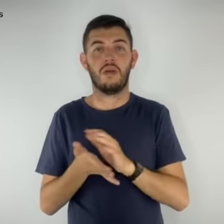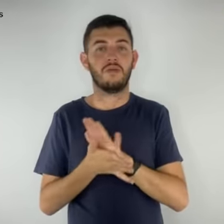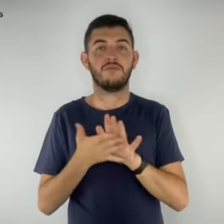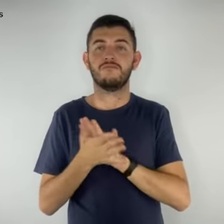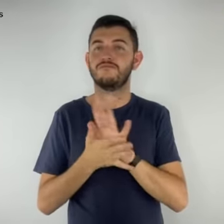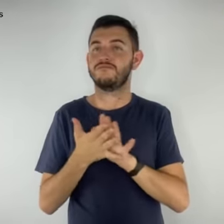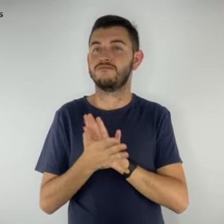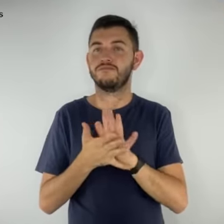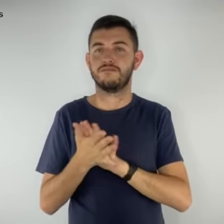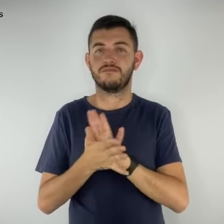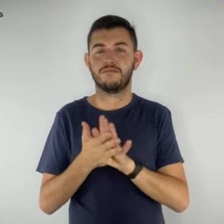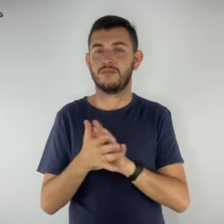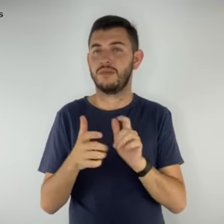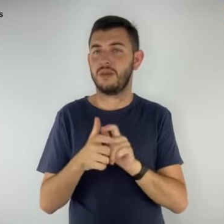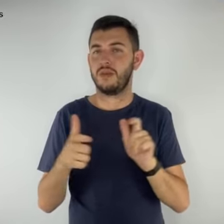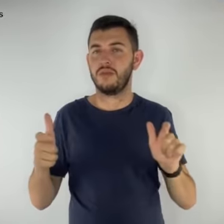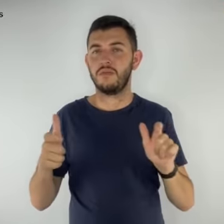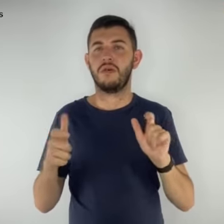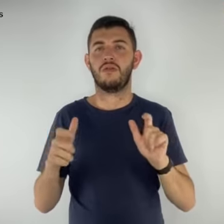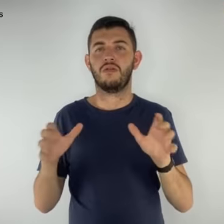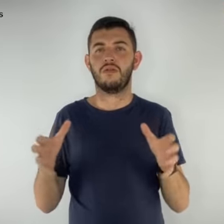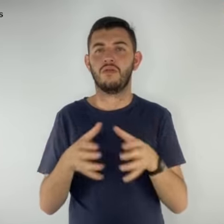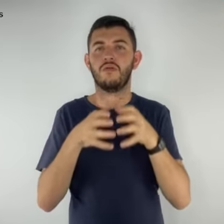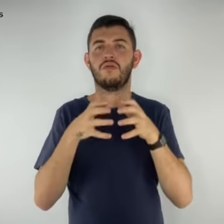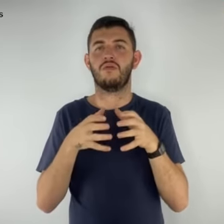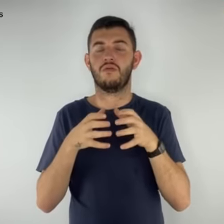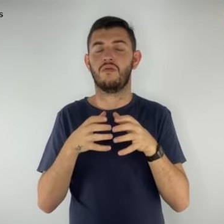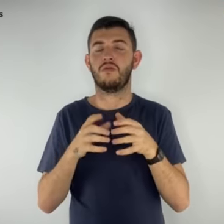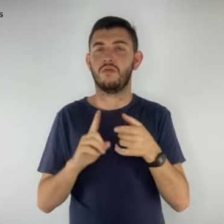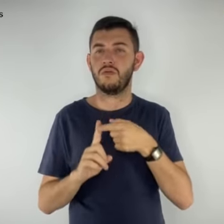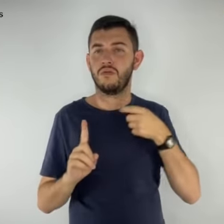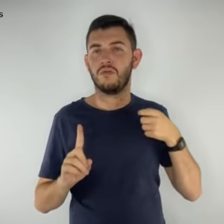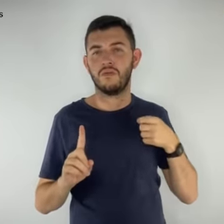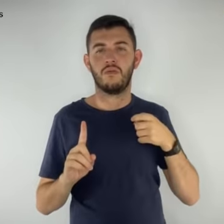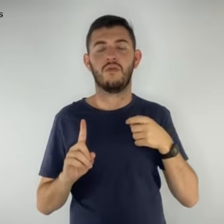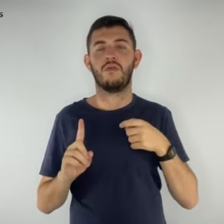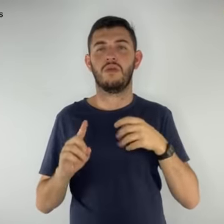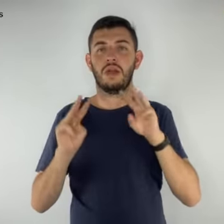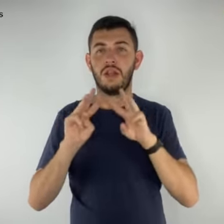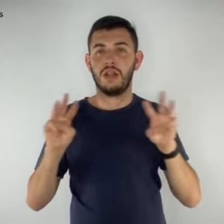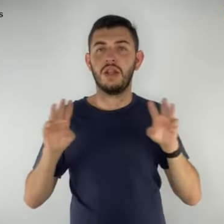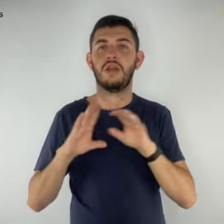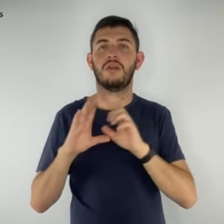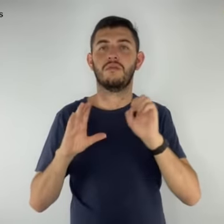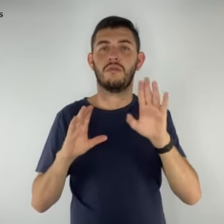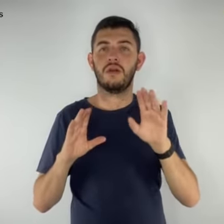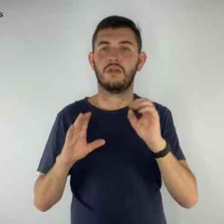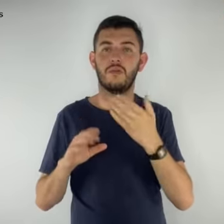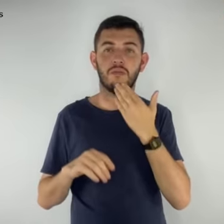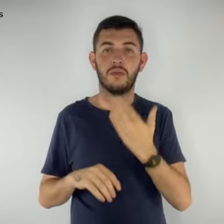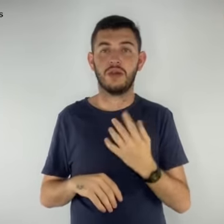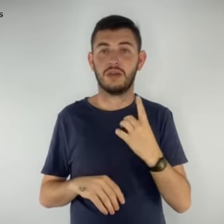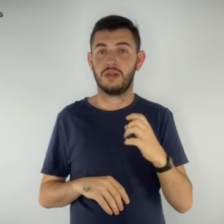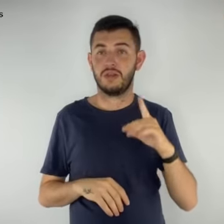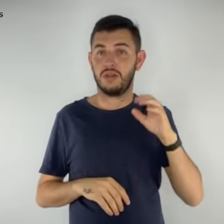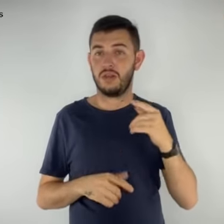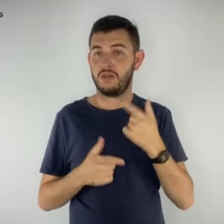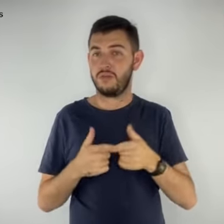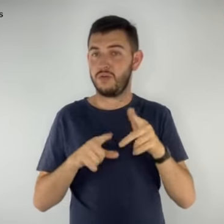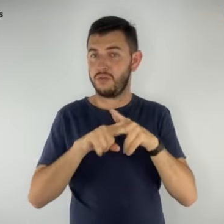Na maioria das vezes, os falsários enviam um link ou pedem dados para corrigir o problema,